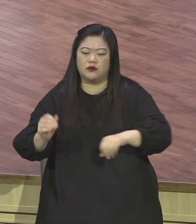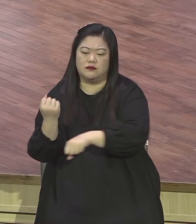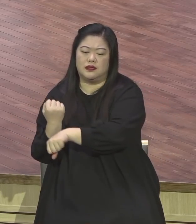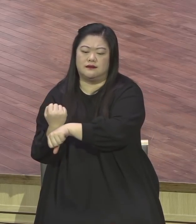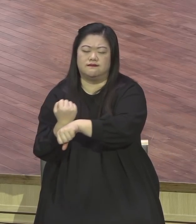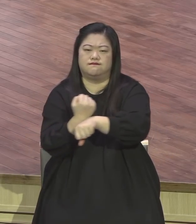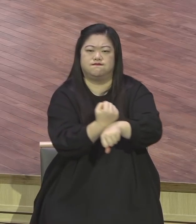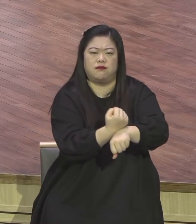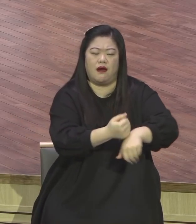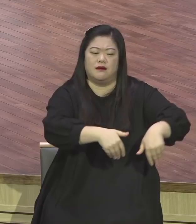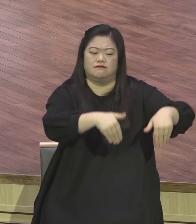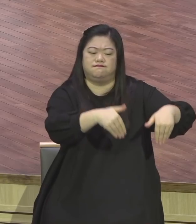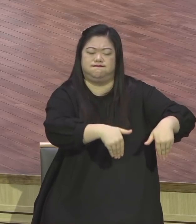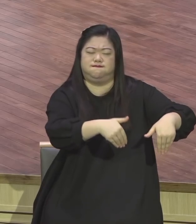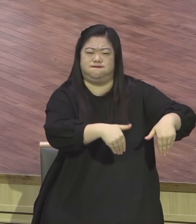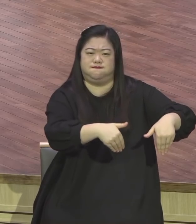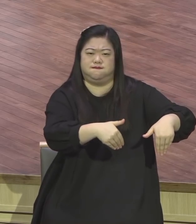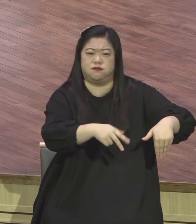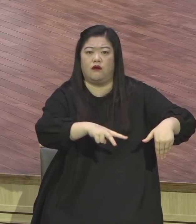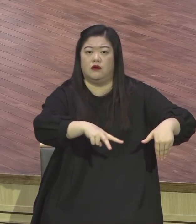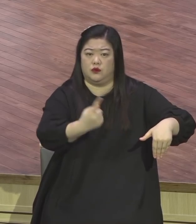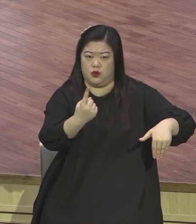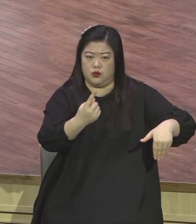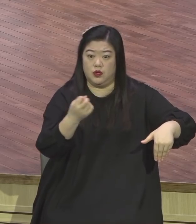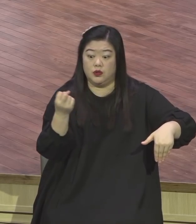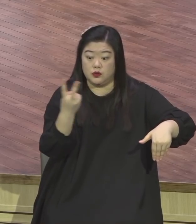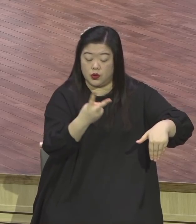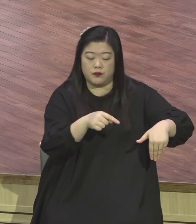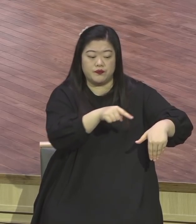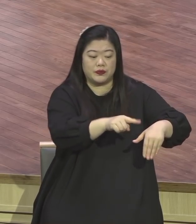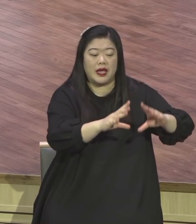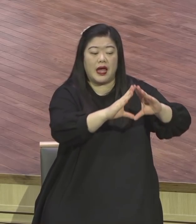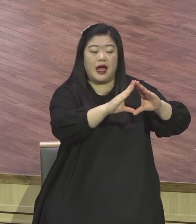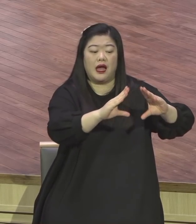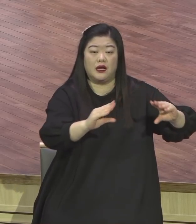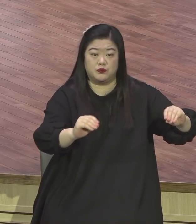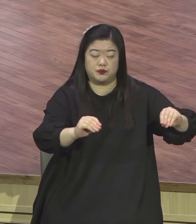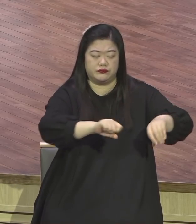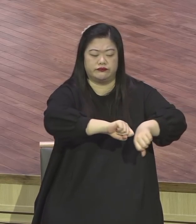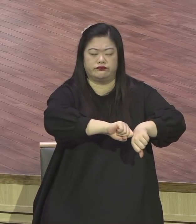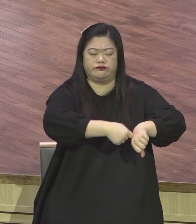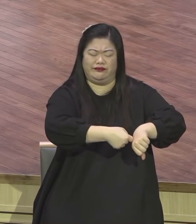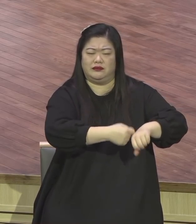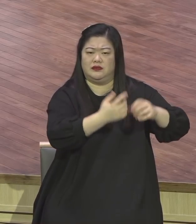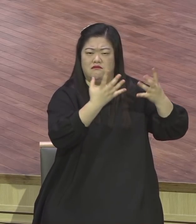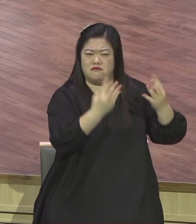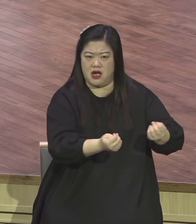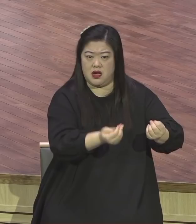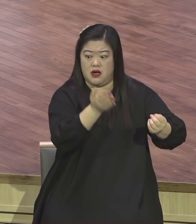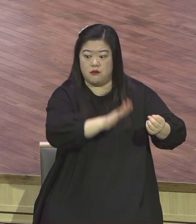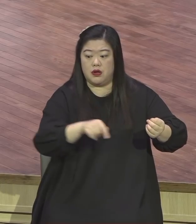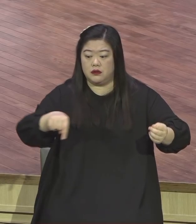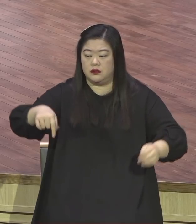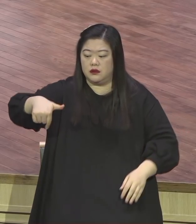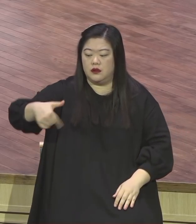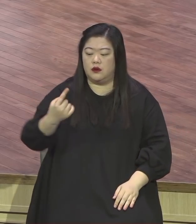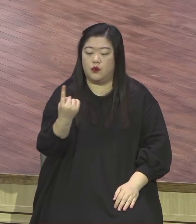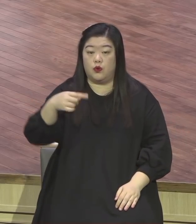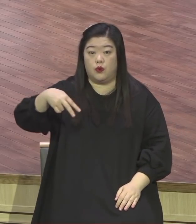땅에는 구별하셔가지고 재앙이 임하지 아니하도록 지키시고 그렇게 보호해